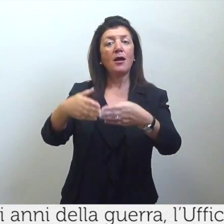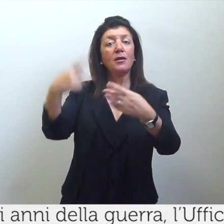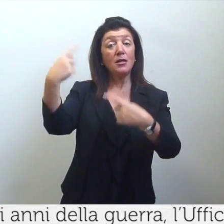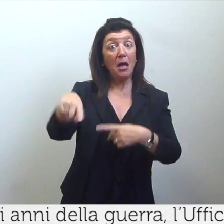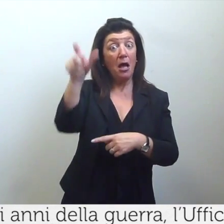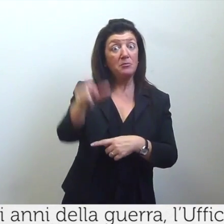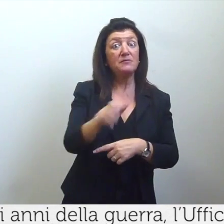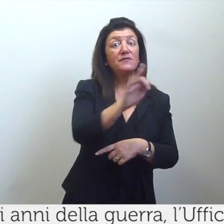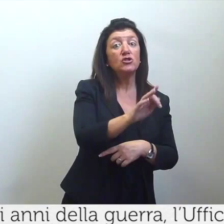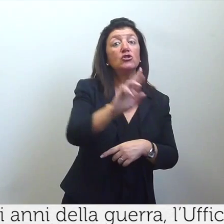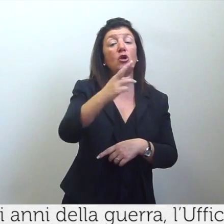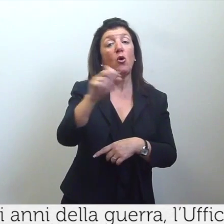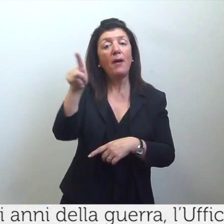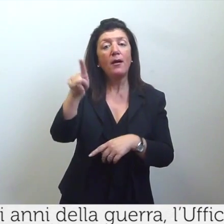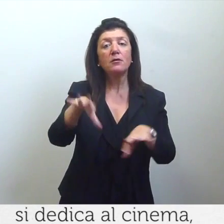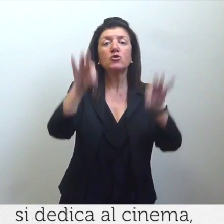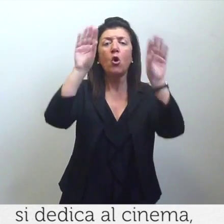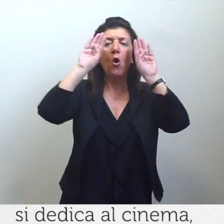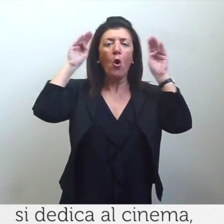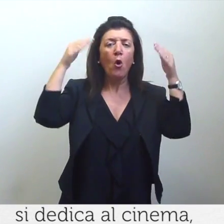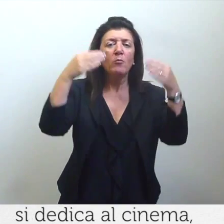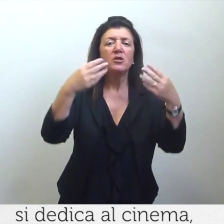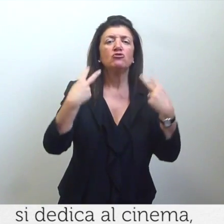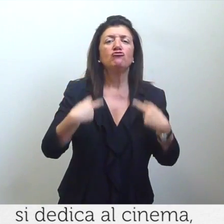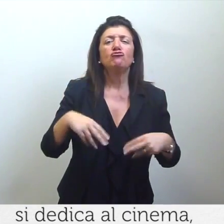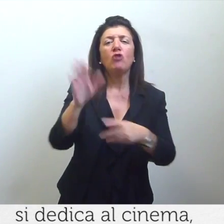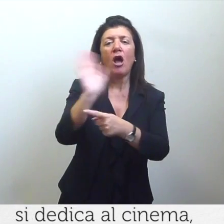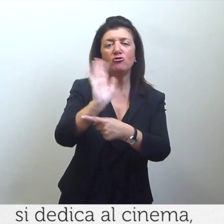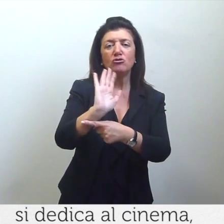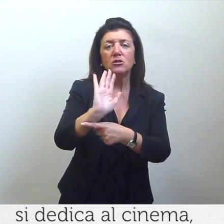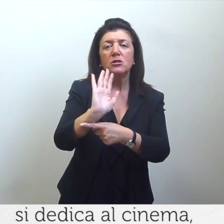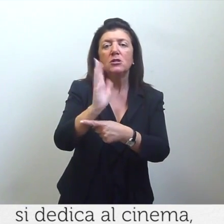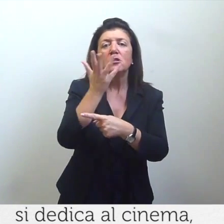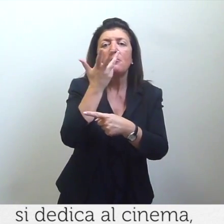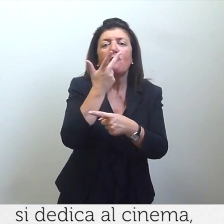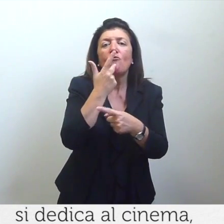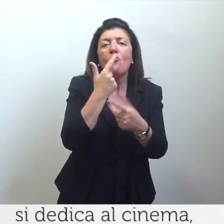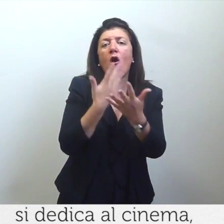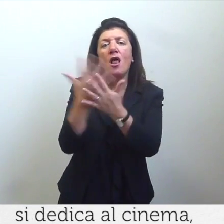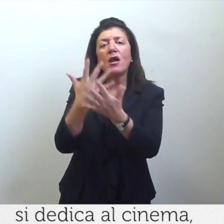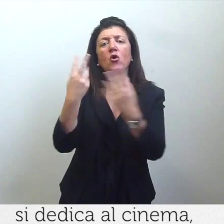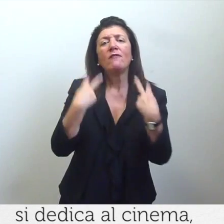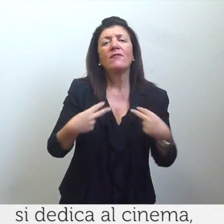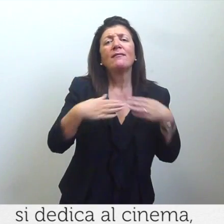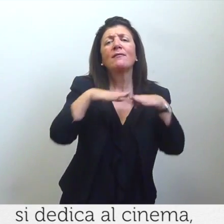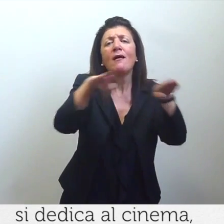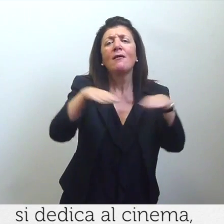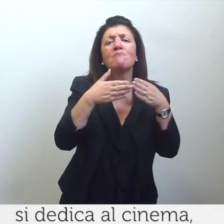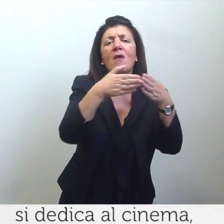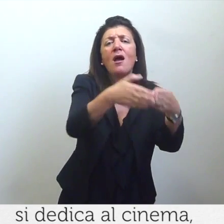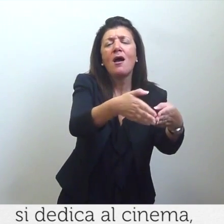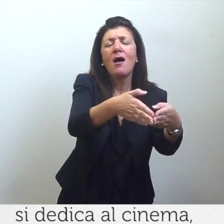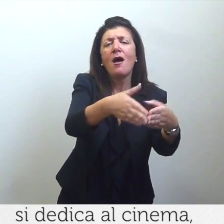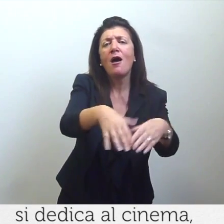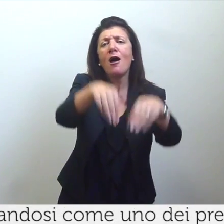dedica al cinema raccontando episodi marinareschi e affermandosi come uno dei precursori della